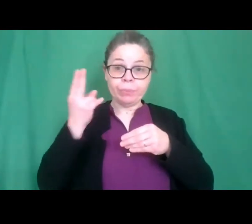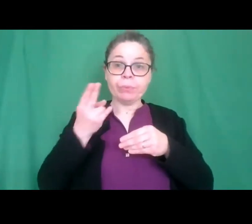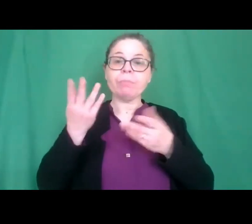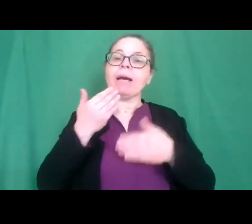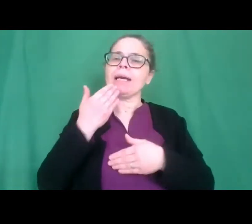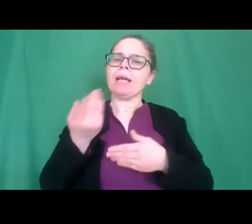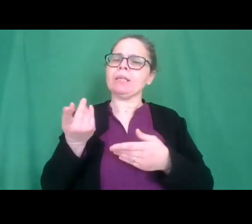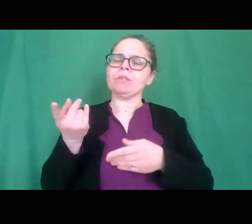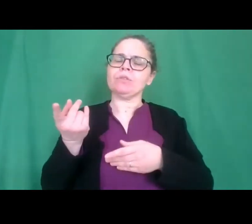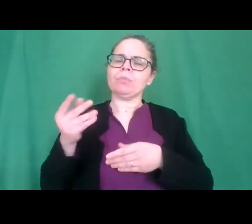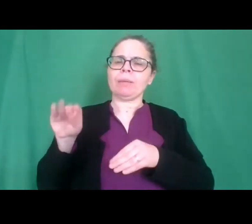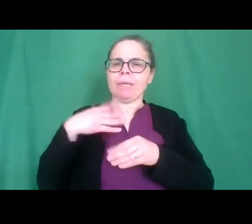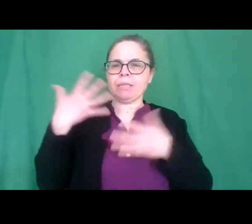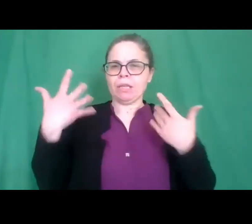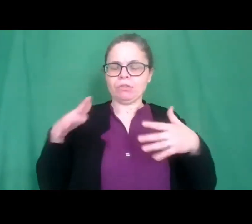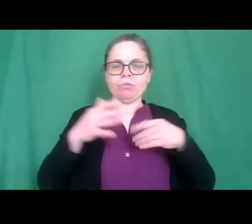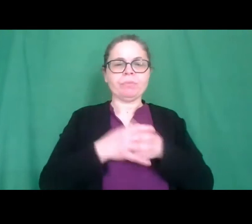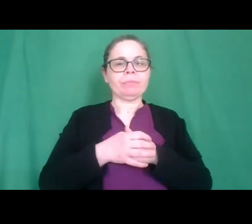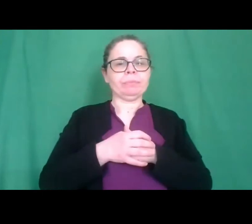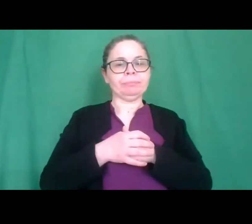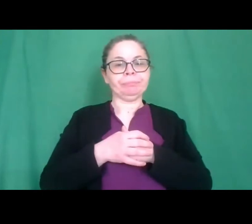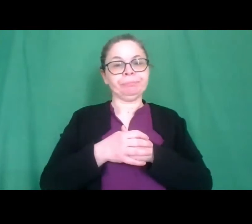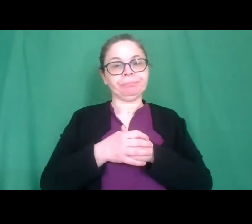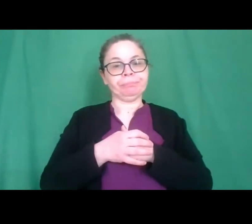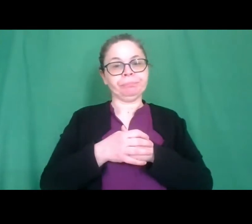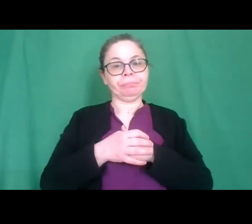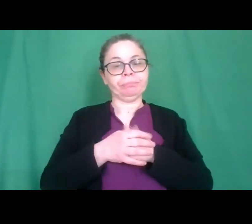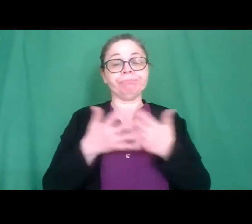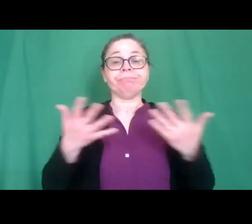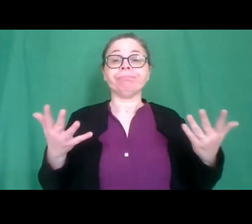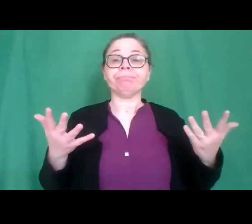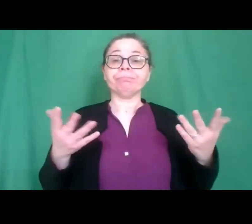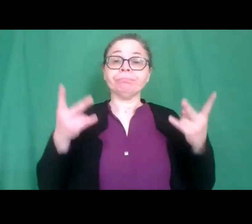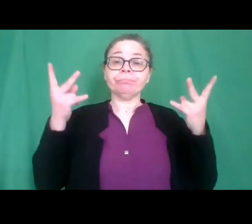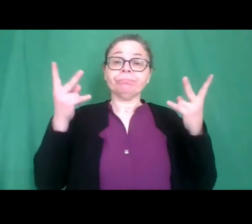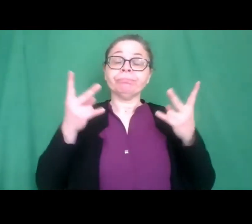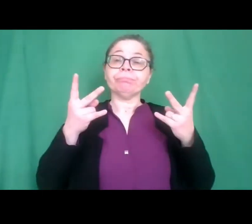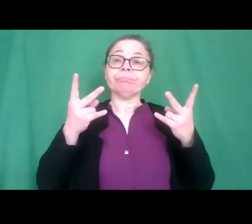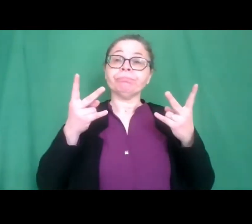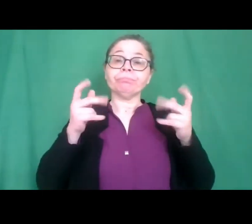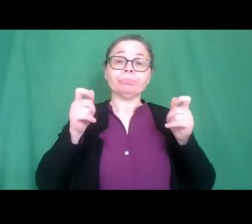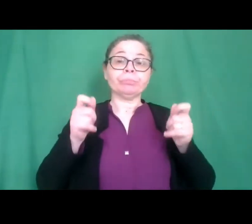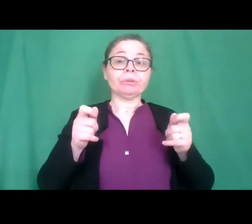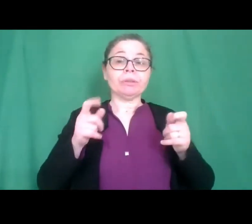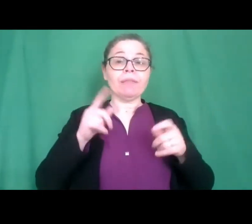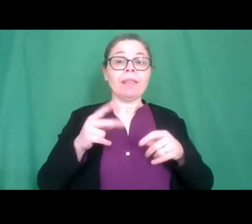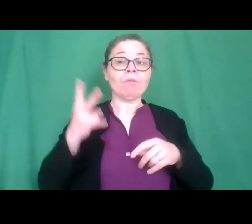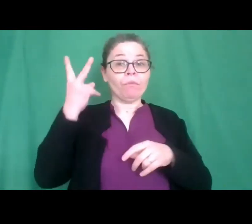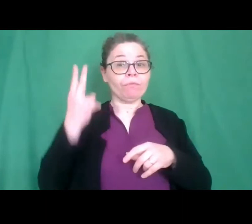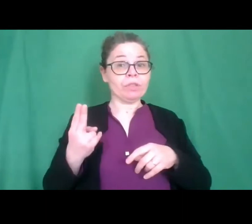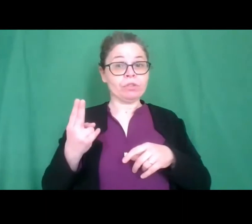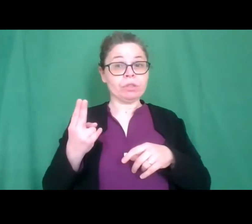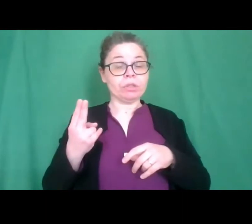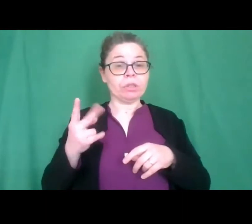iniziare non posso mancare di dare la parola a Virginia Volterra che